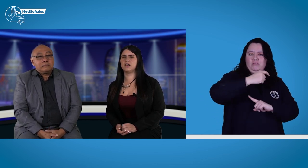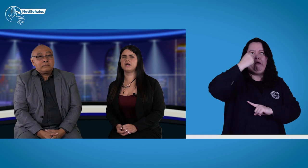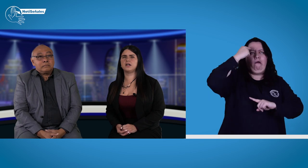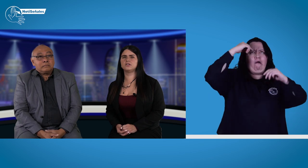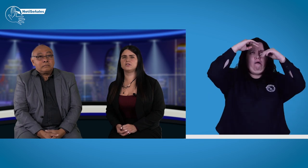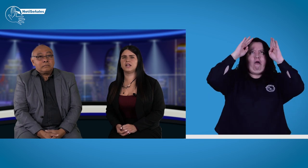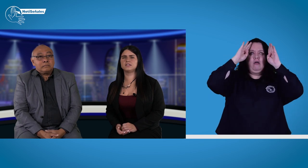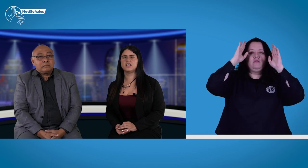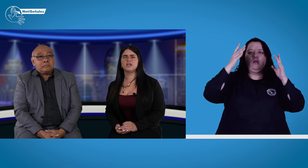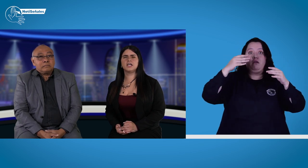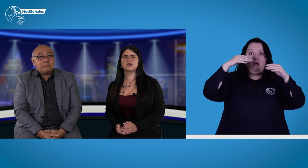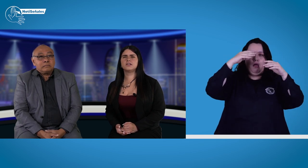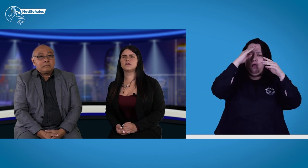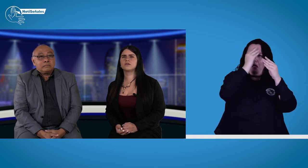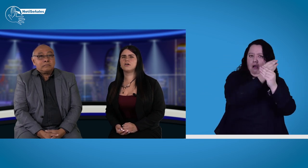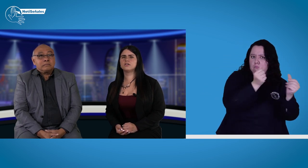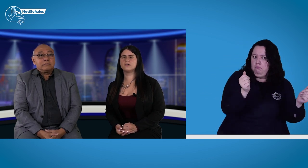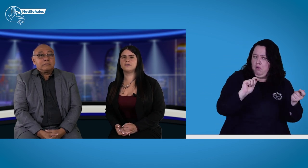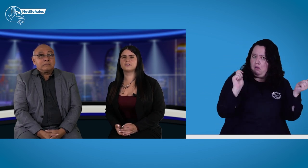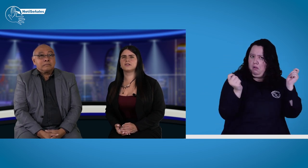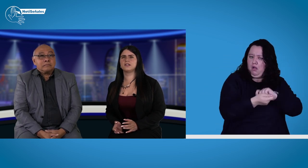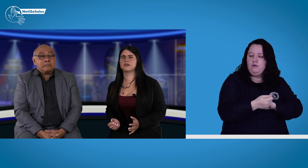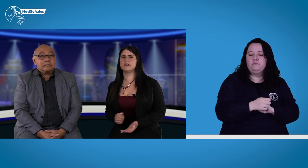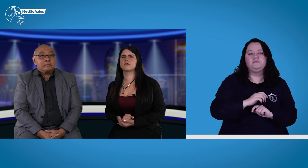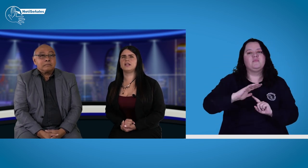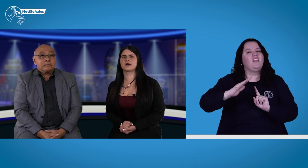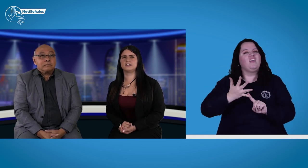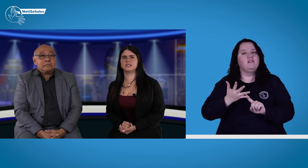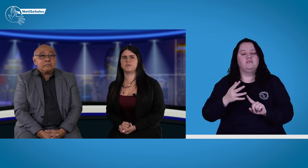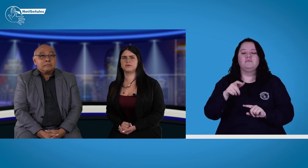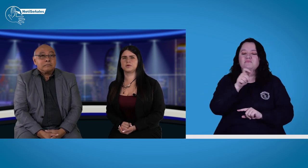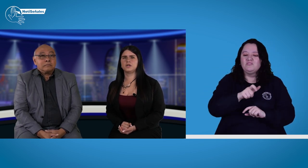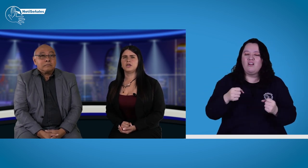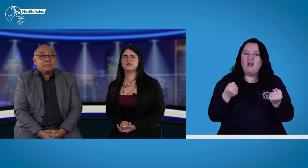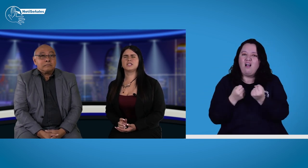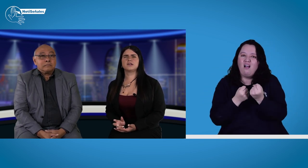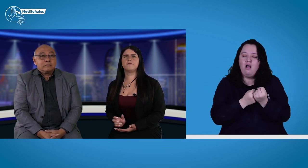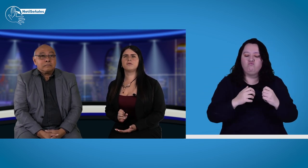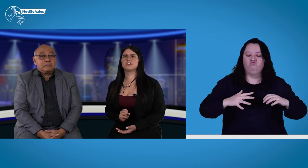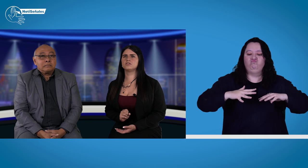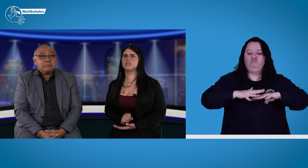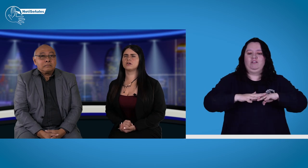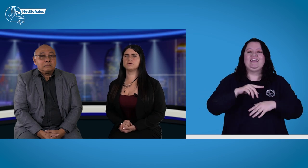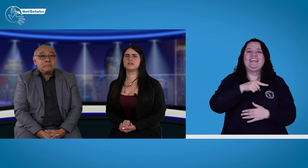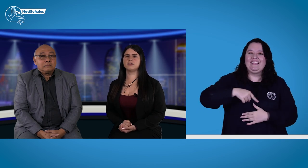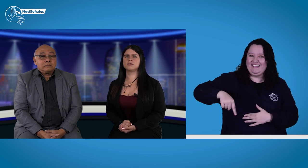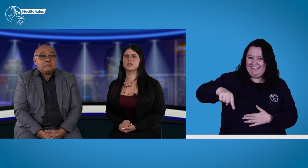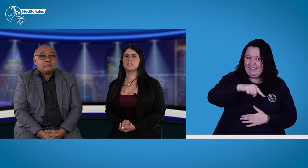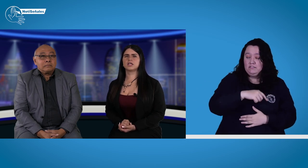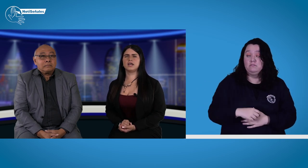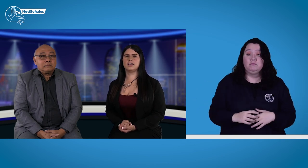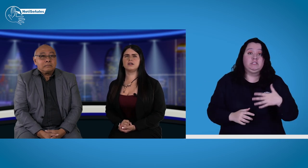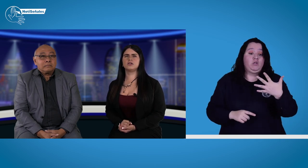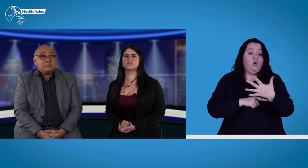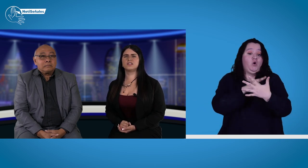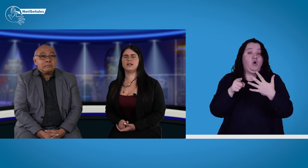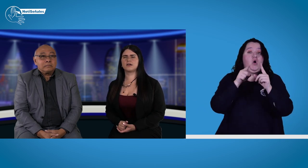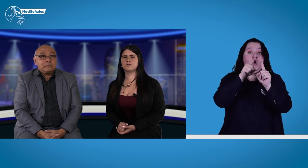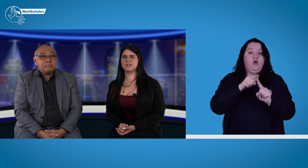imaginarios sociales. Y el quinto con todo lo que tiene que ver con las redes de apoyo. De esta forma, son cinco objetivos que nos dan la ruta